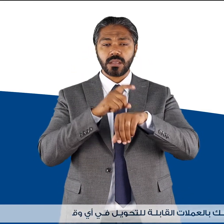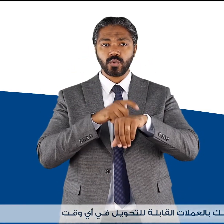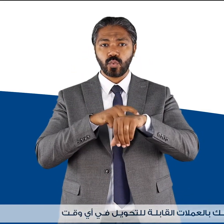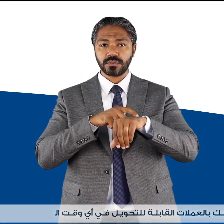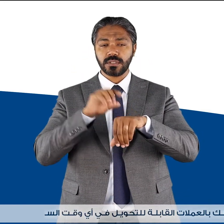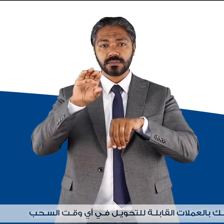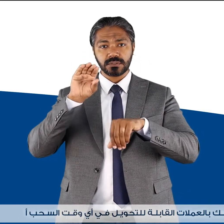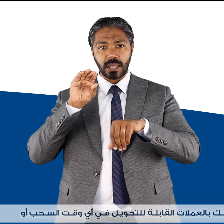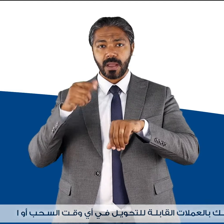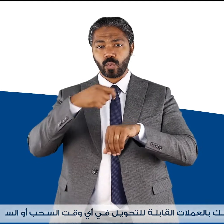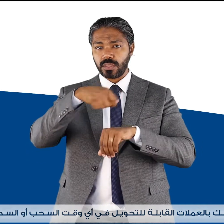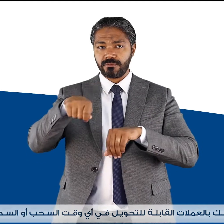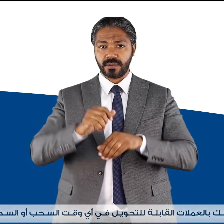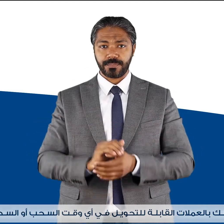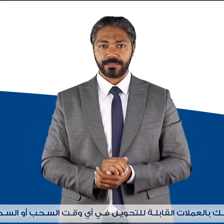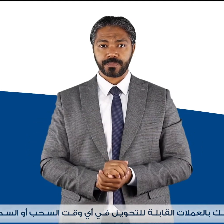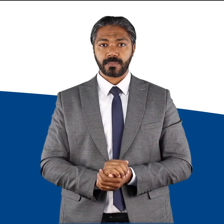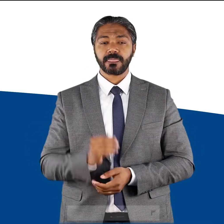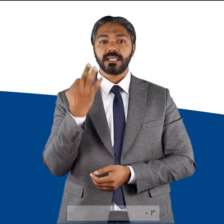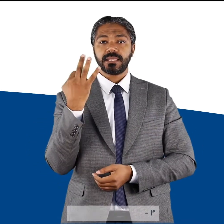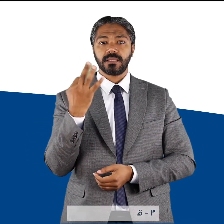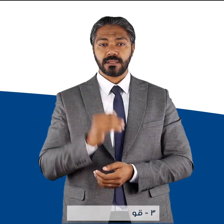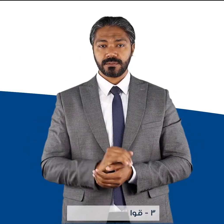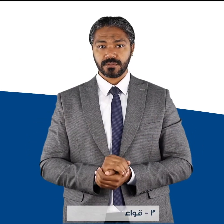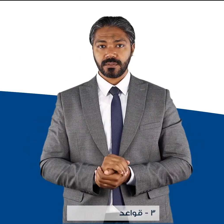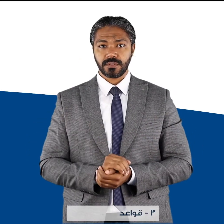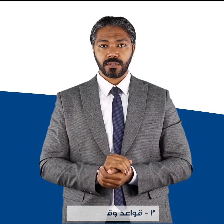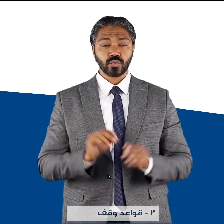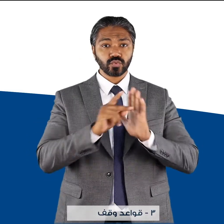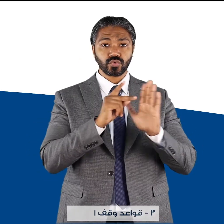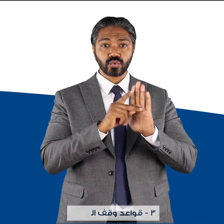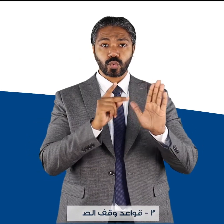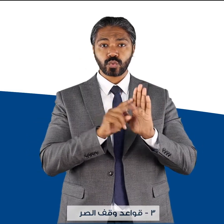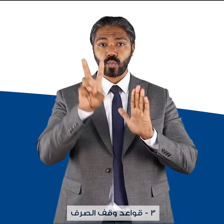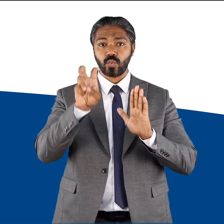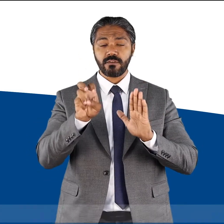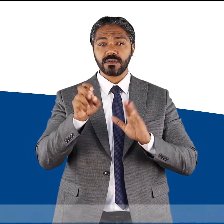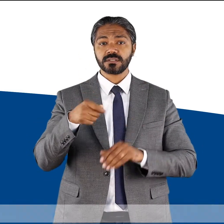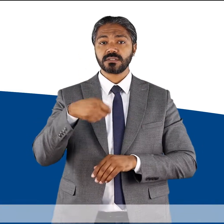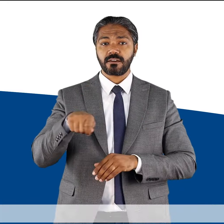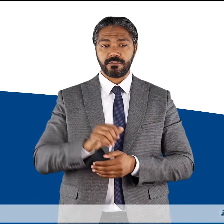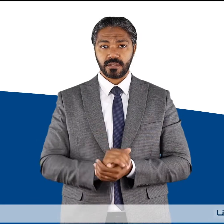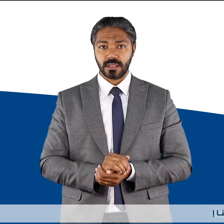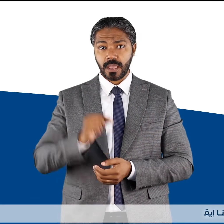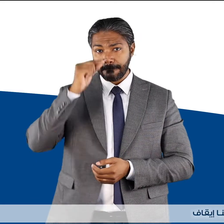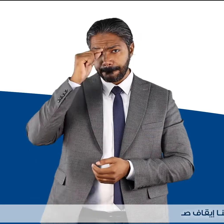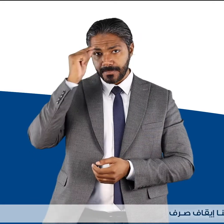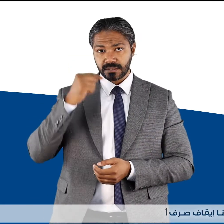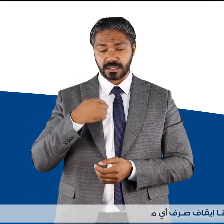السحب أو السداد ثلاثة، قواعد وقف الصرف في حالة طلبنا إيقاف صرف أي